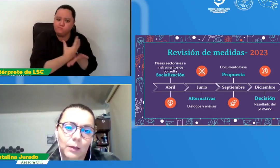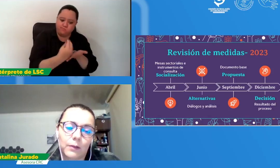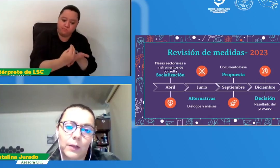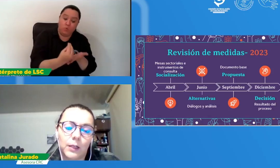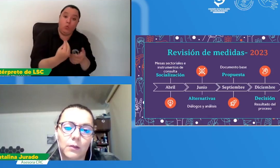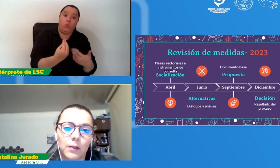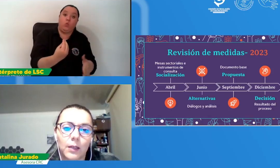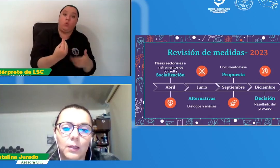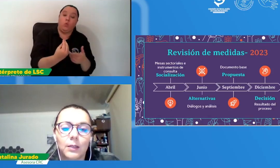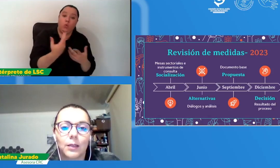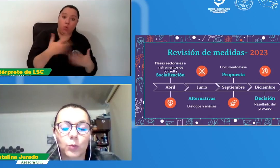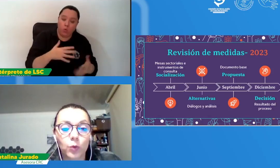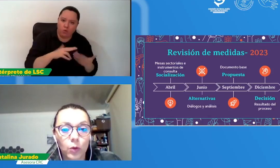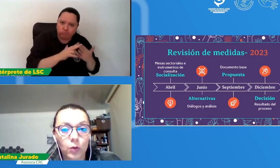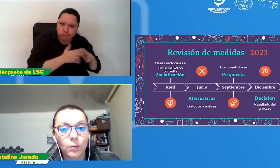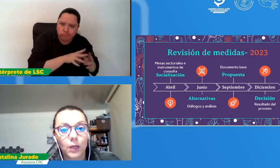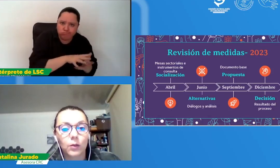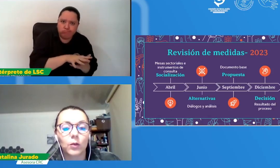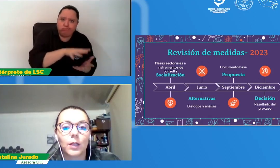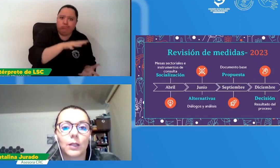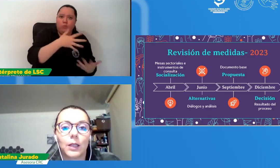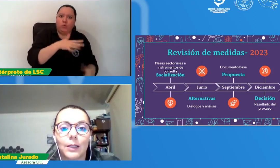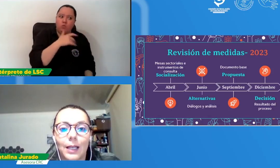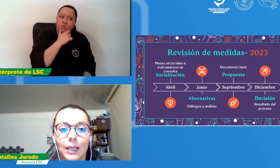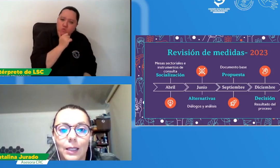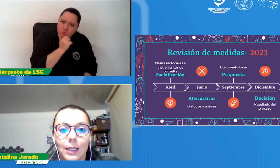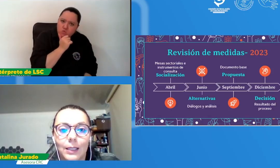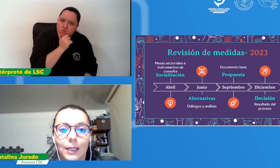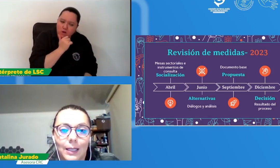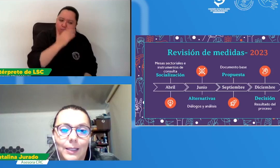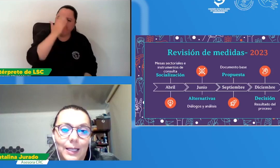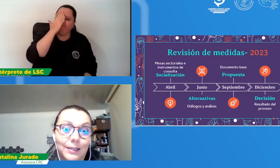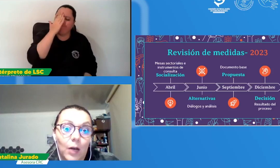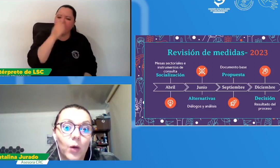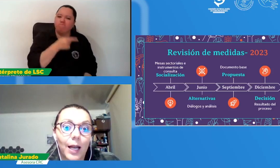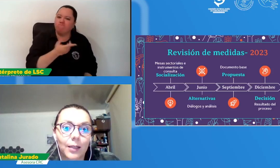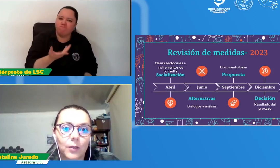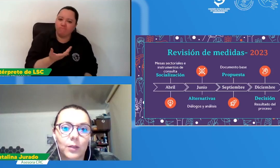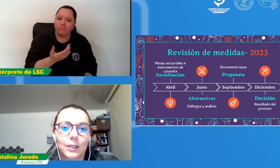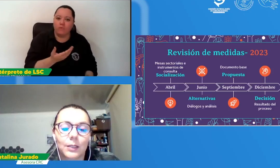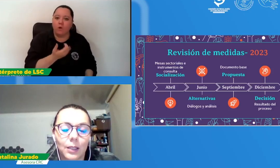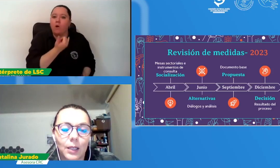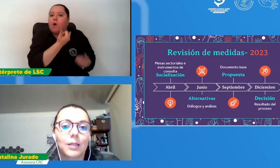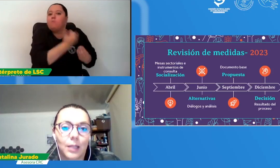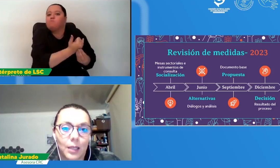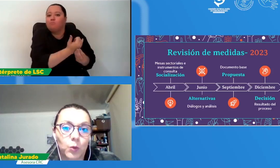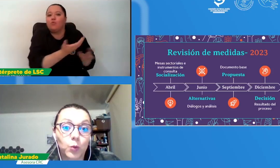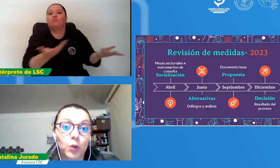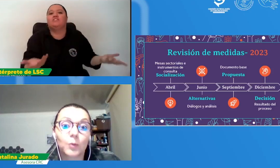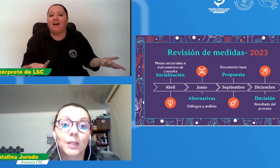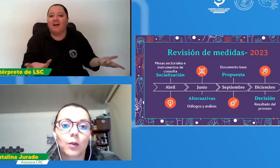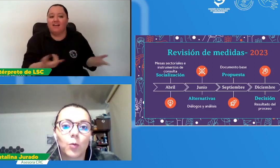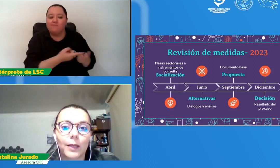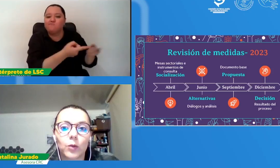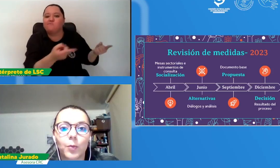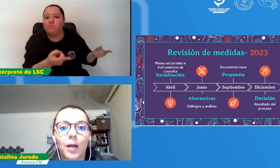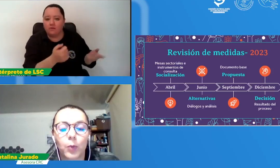referencia. Tenemos un conocimiento del estado del arte, ¿no? Es decir, tenemos muchos más argumentos para poder